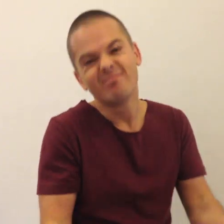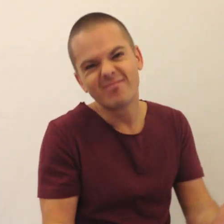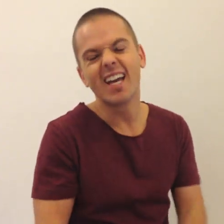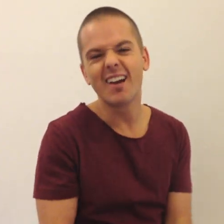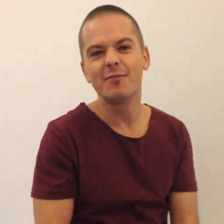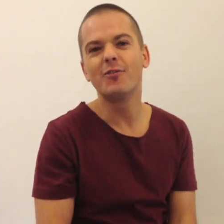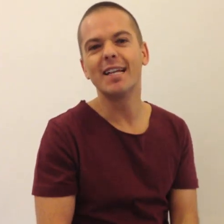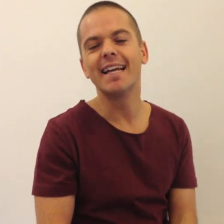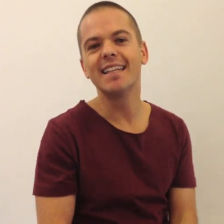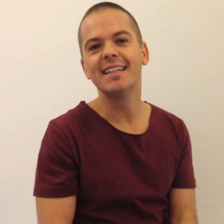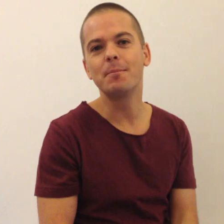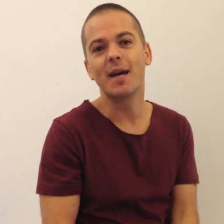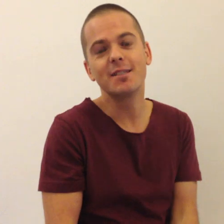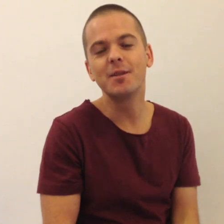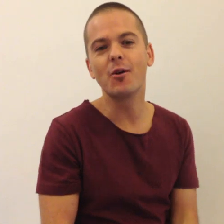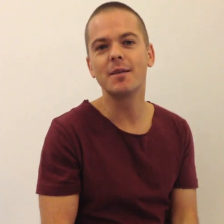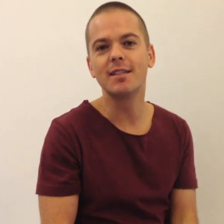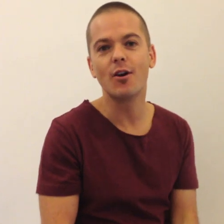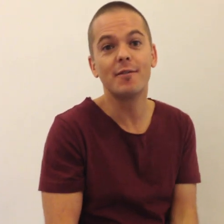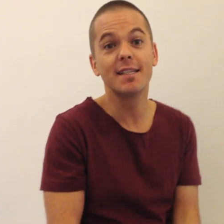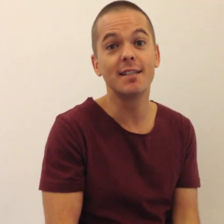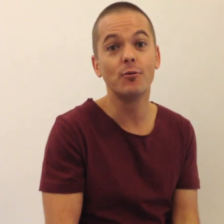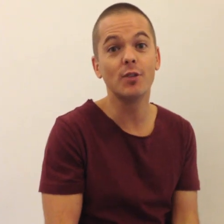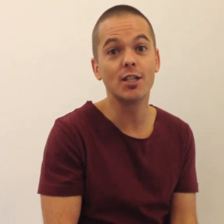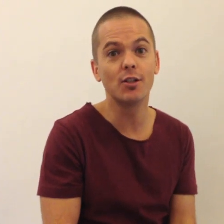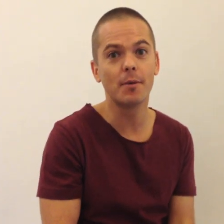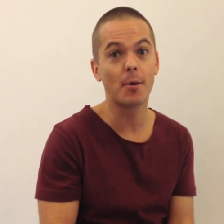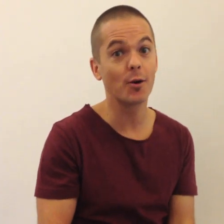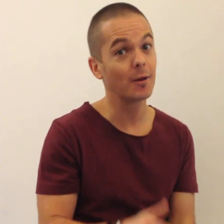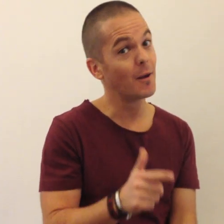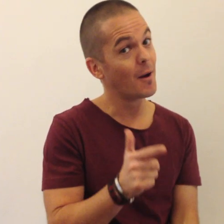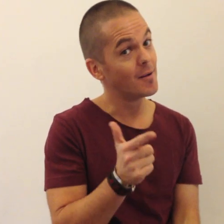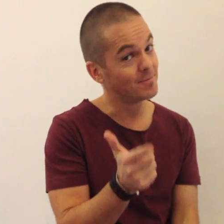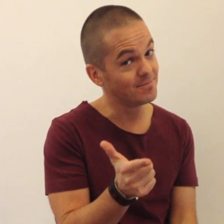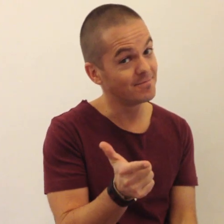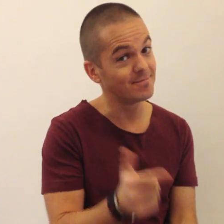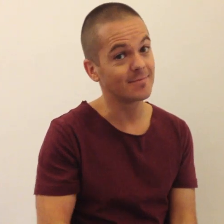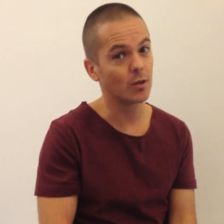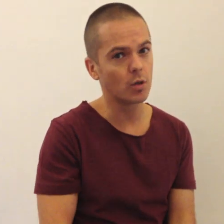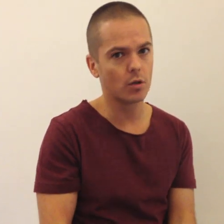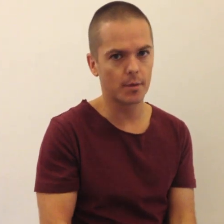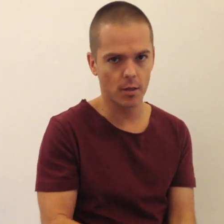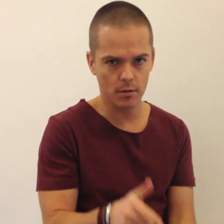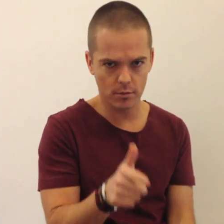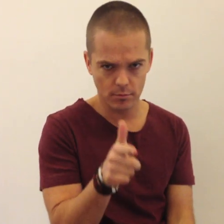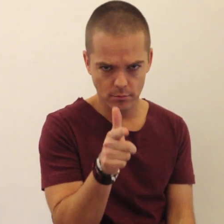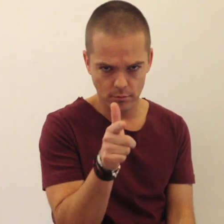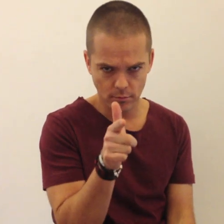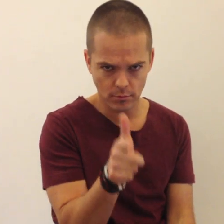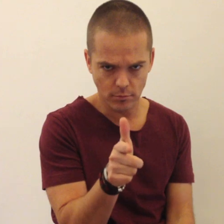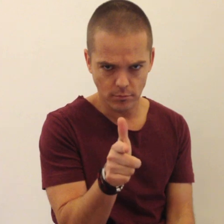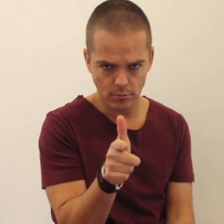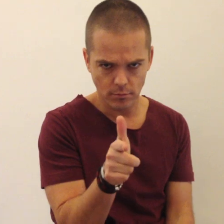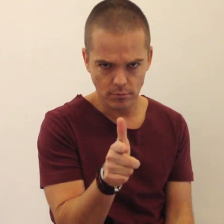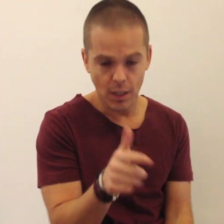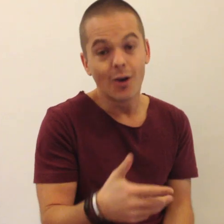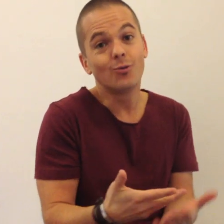Naja, wir waren leider nicht dabei, damit können wir es nicht sagen. Es ist ein Unterschied, ob er macht oder ob er macht. Und